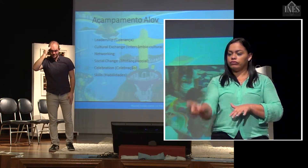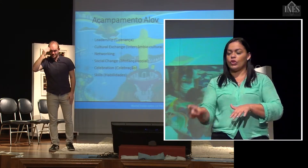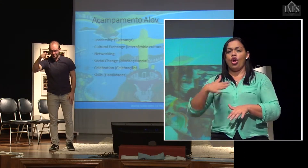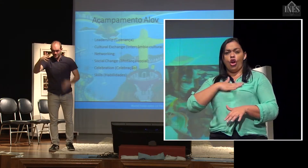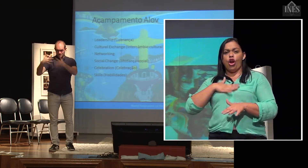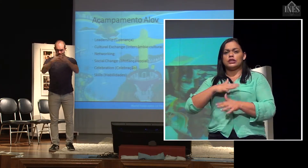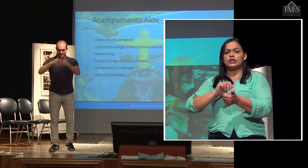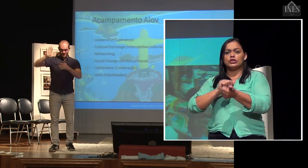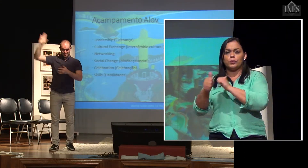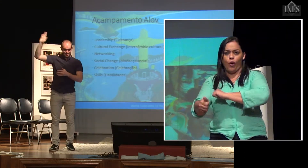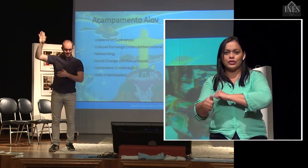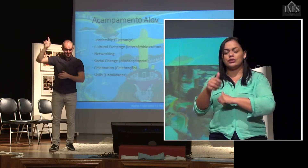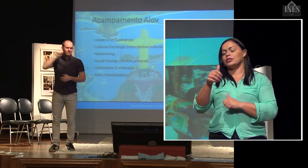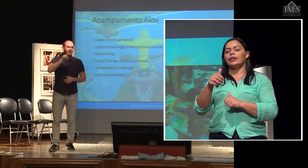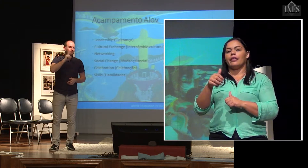conhecem, não é? Futebol americano.